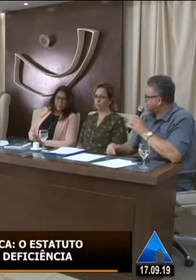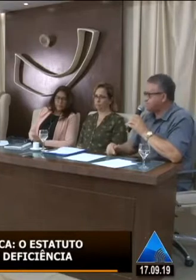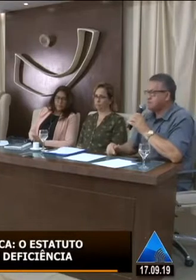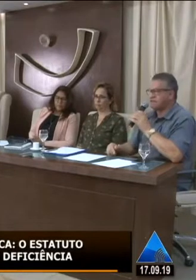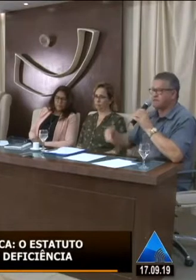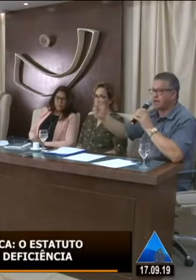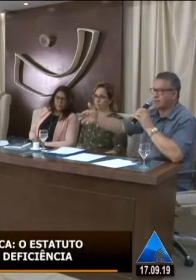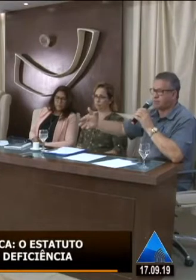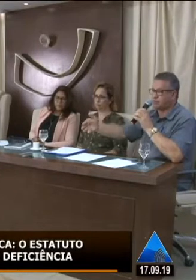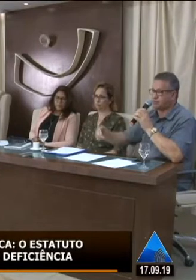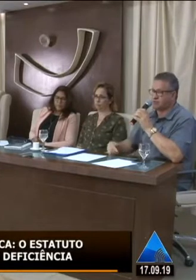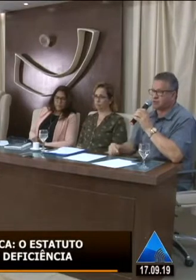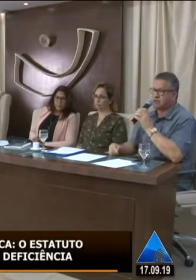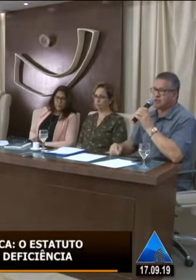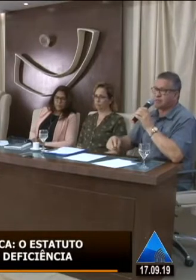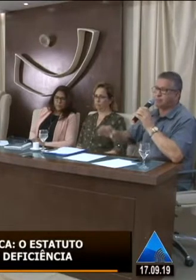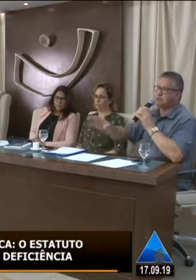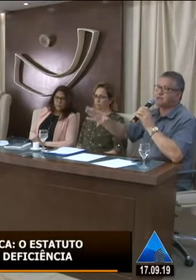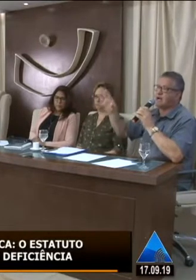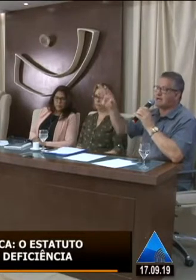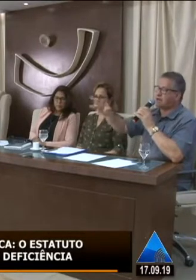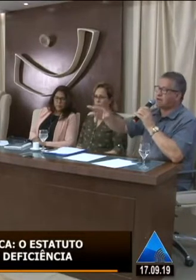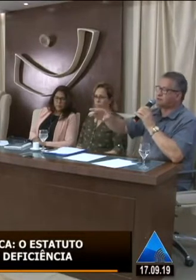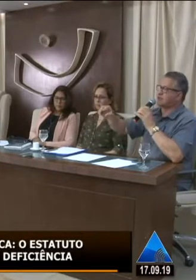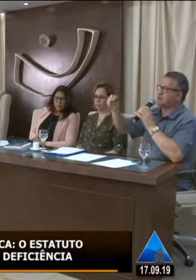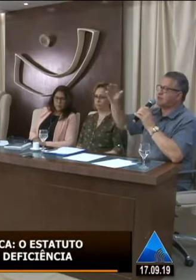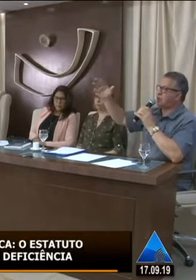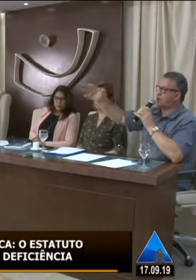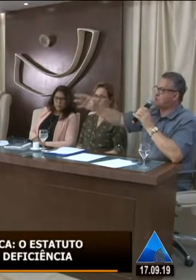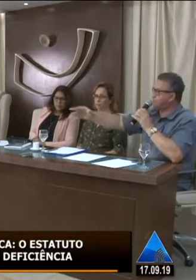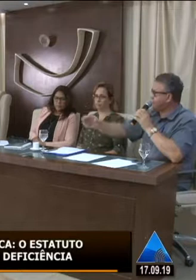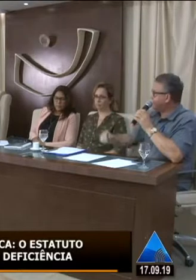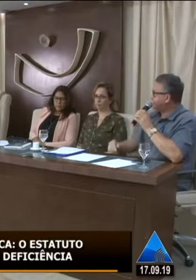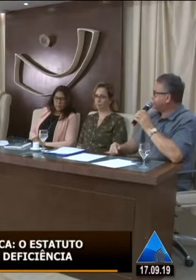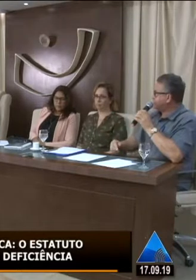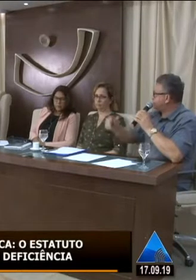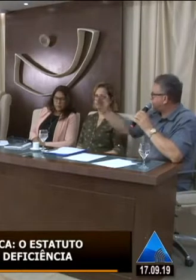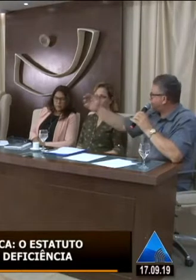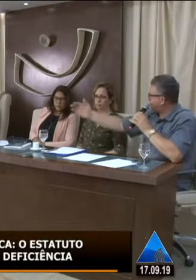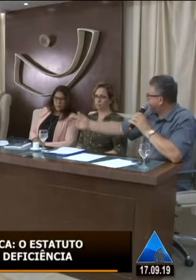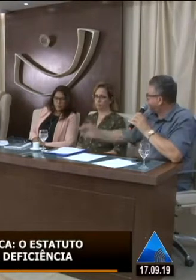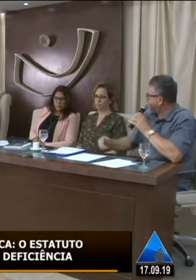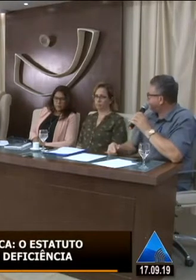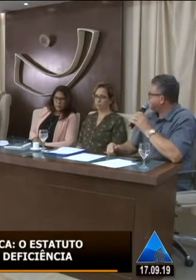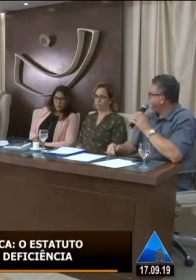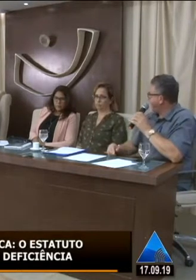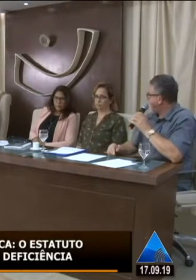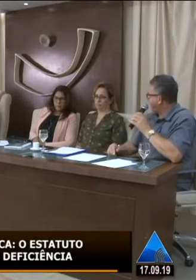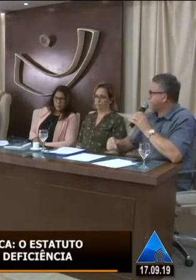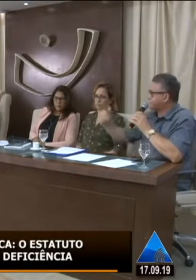Inclusão. Está dentro da Lei Brasileira de Inclusão. E que, portanto, na área da educação, da moradia, dos direitos humanos,